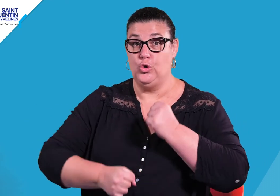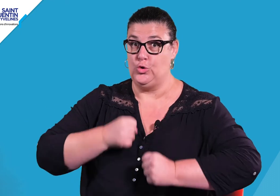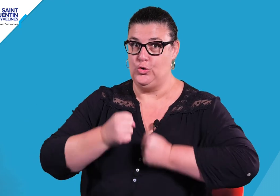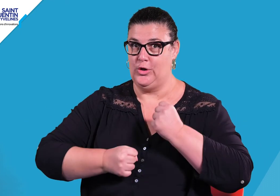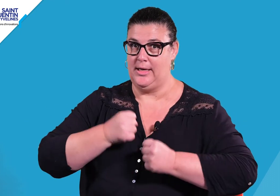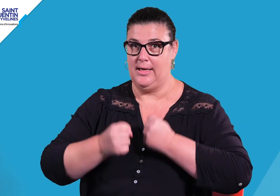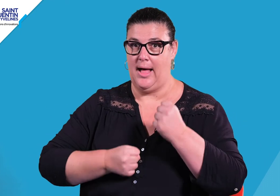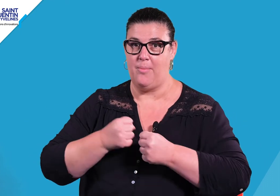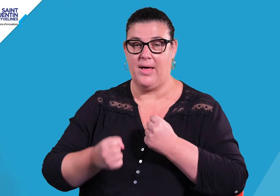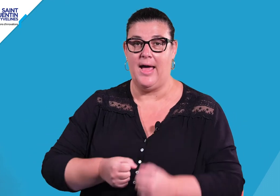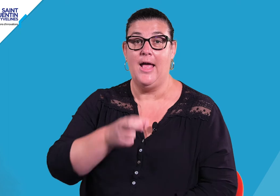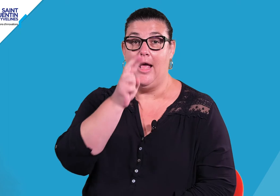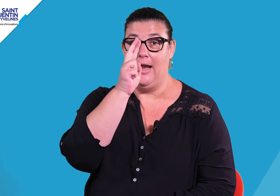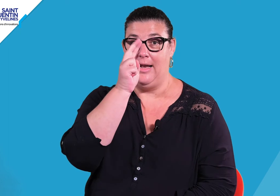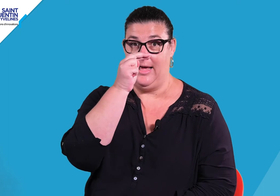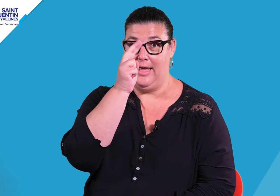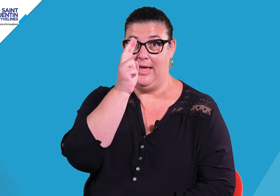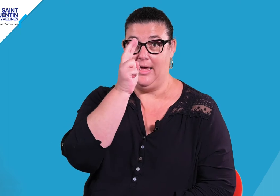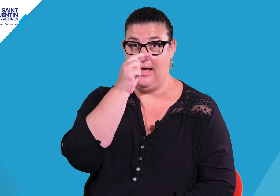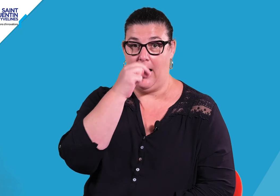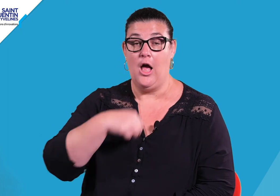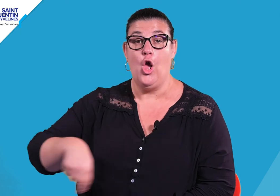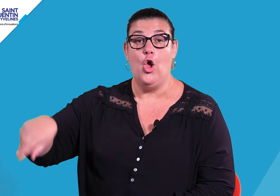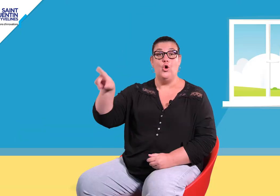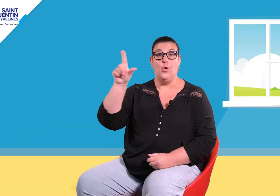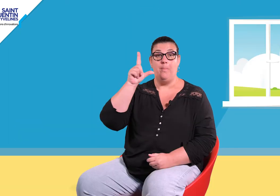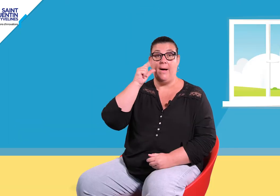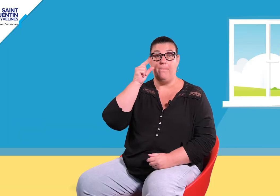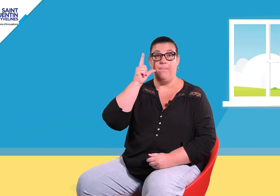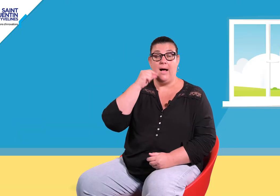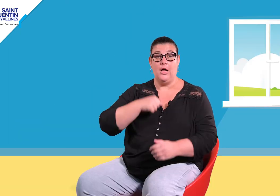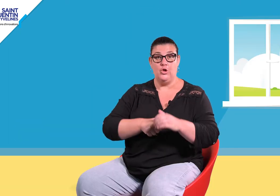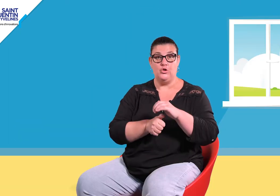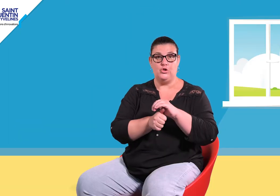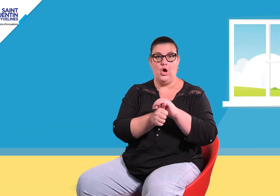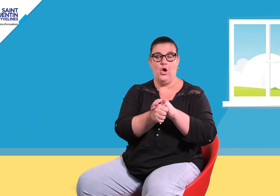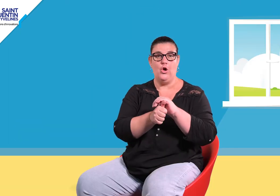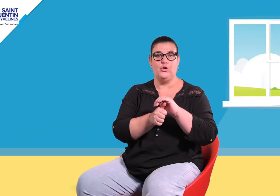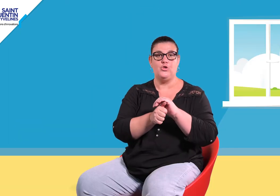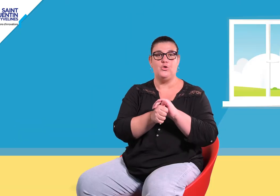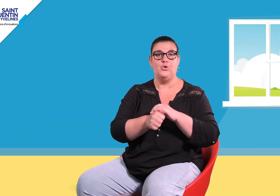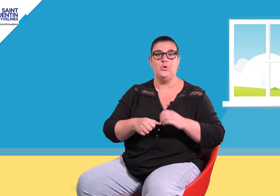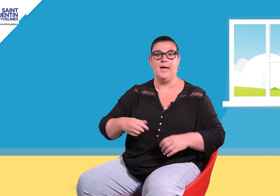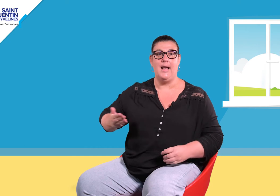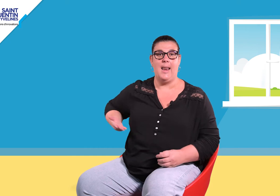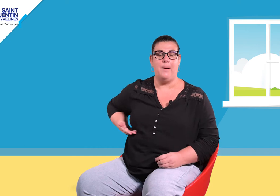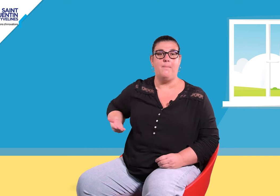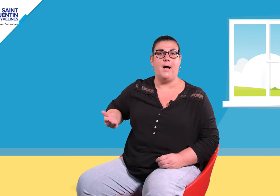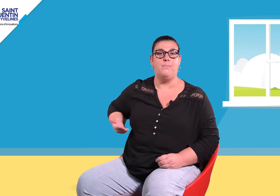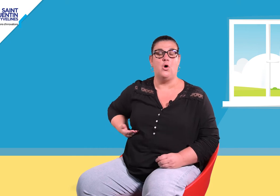courir après les rats Le papa tortue et la maman